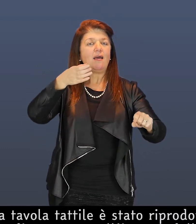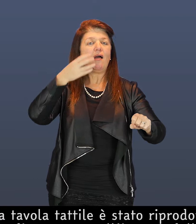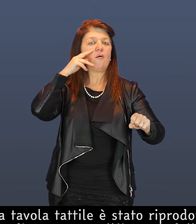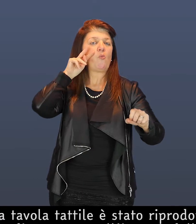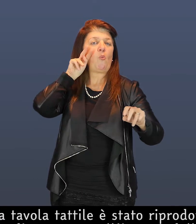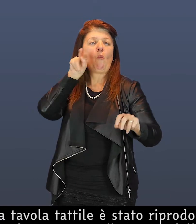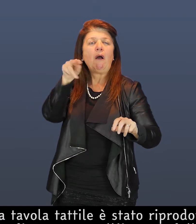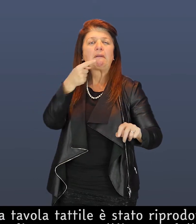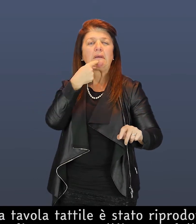scena